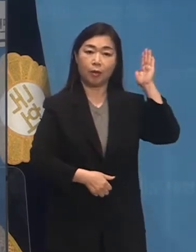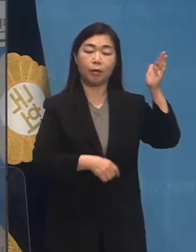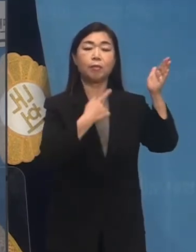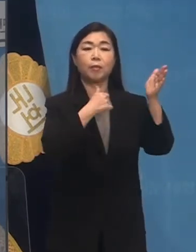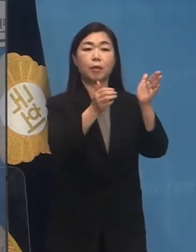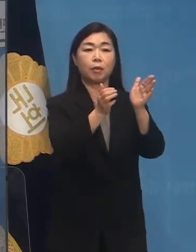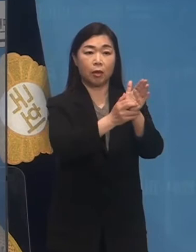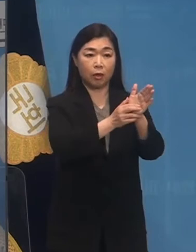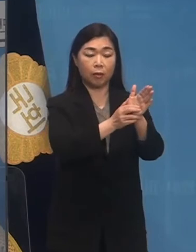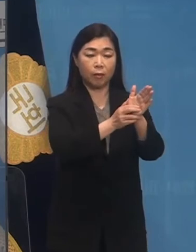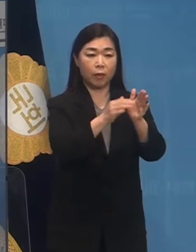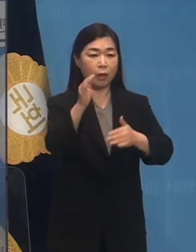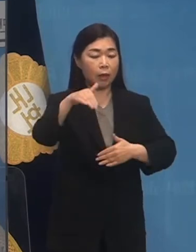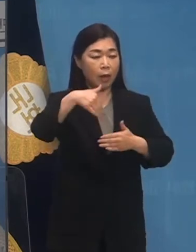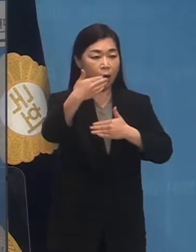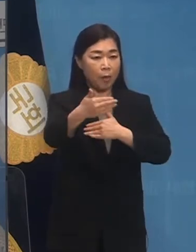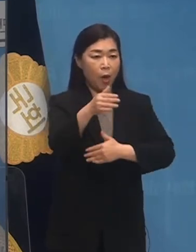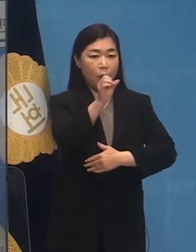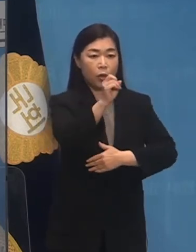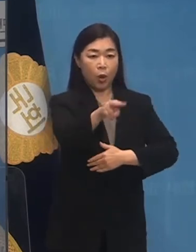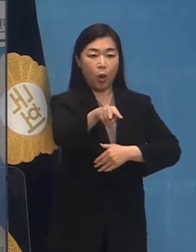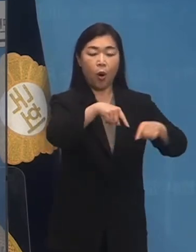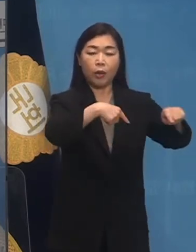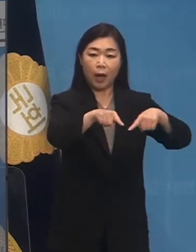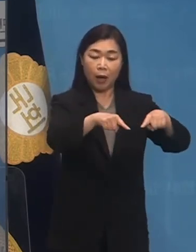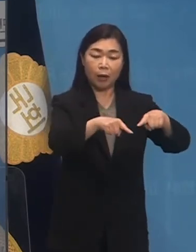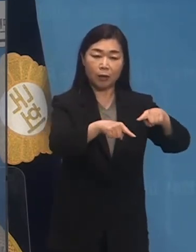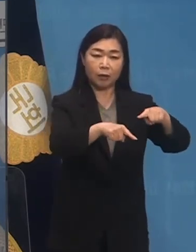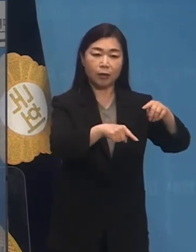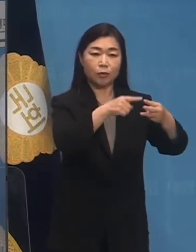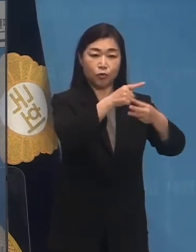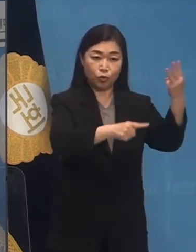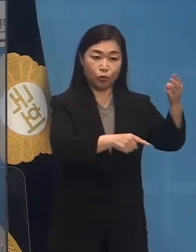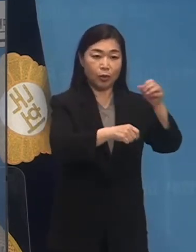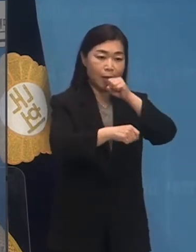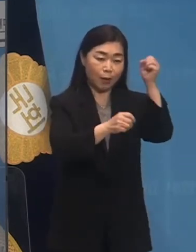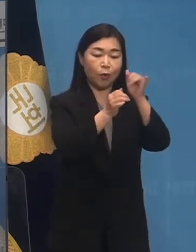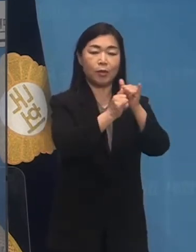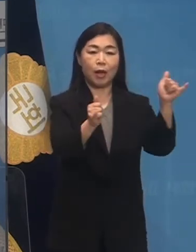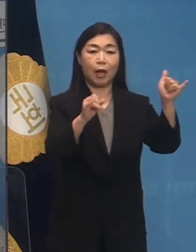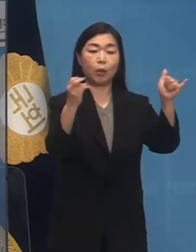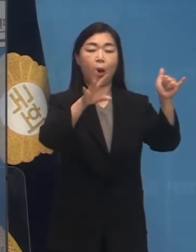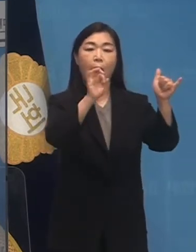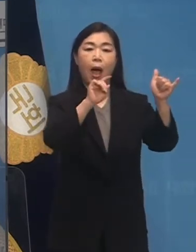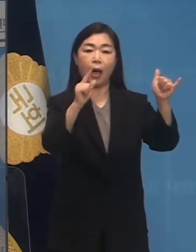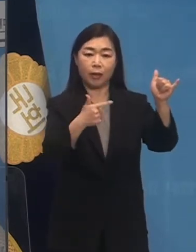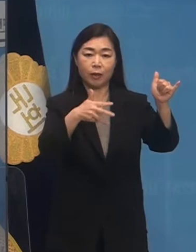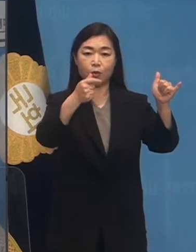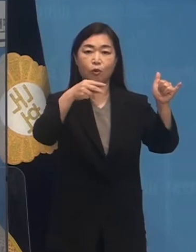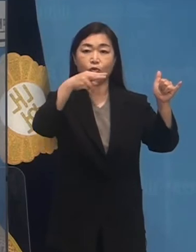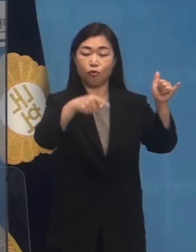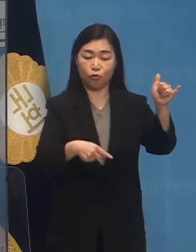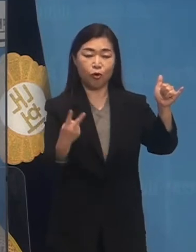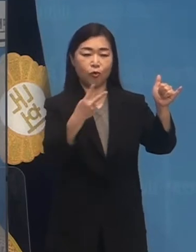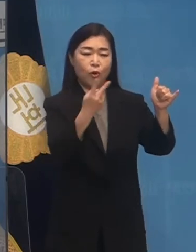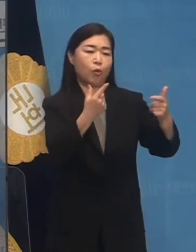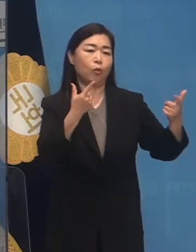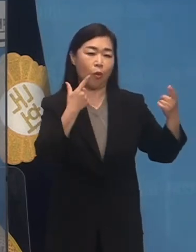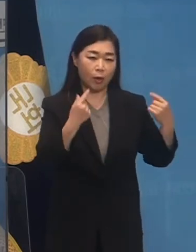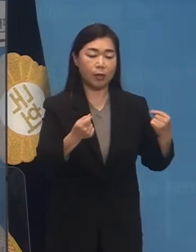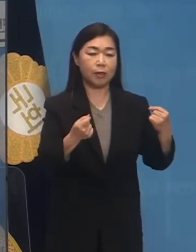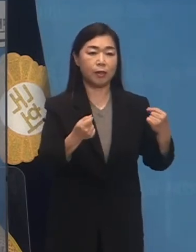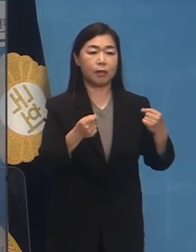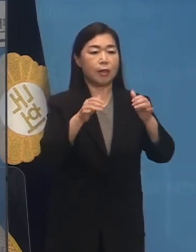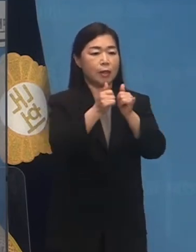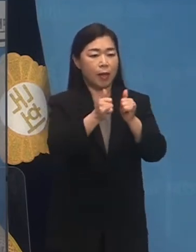여당의 두 대표 정치인인 윤석열 당선인과 안철수 인수위원장 모두 민심을